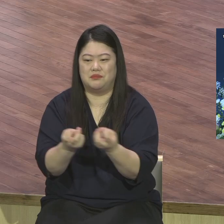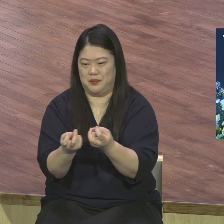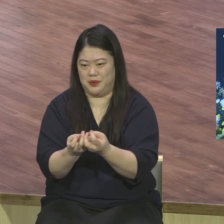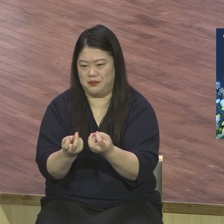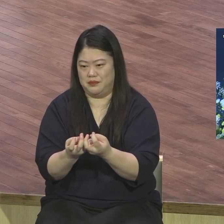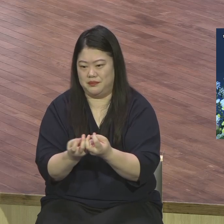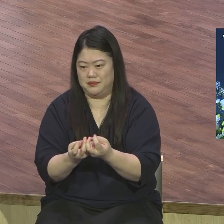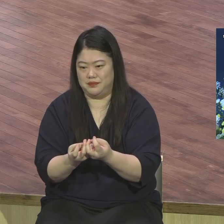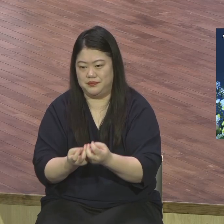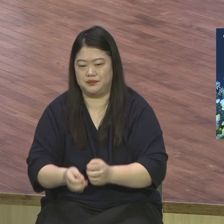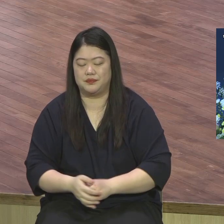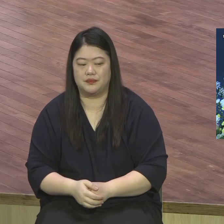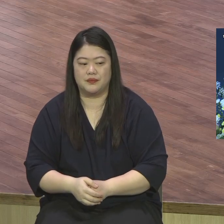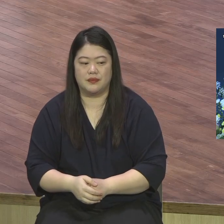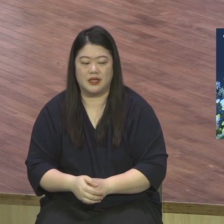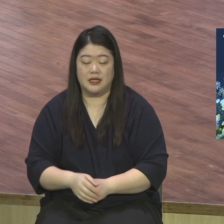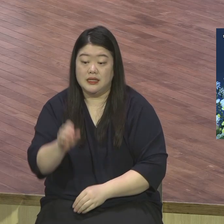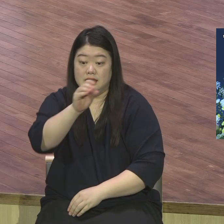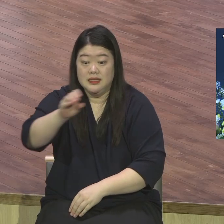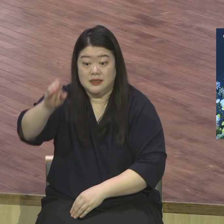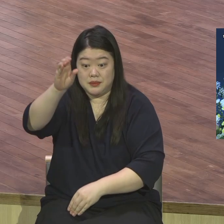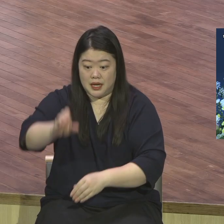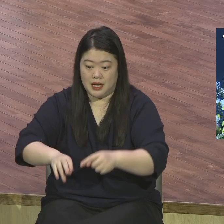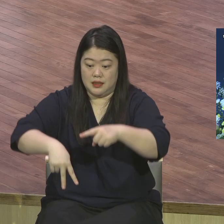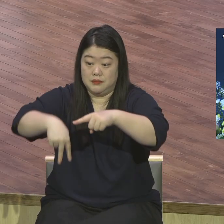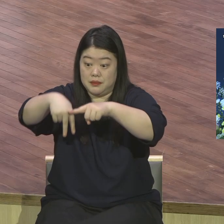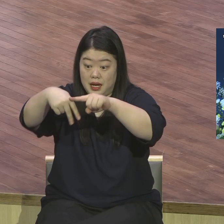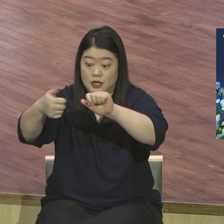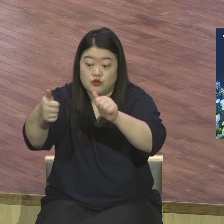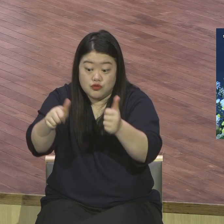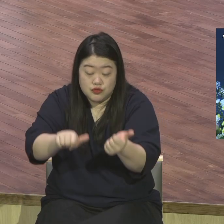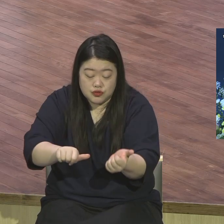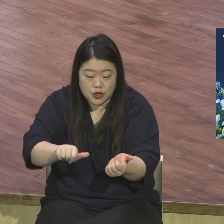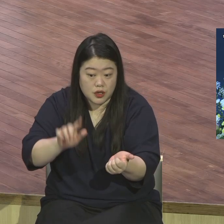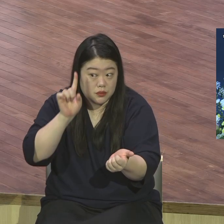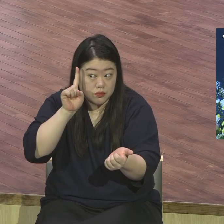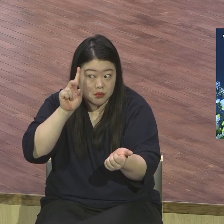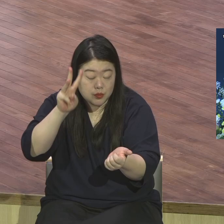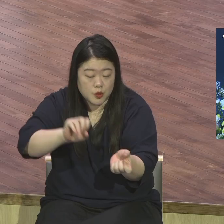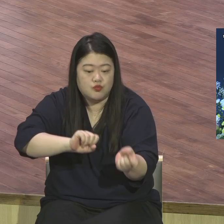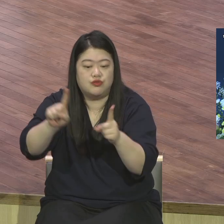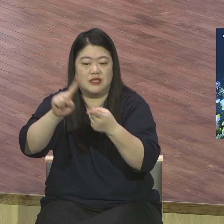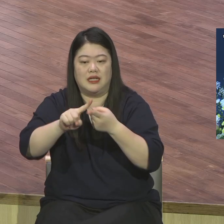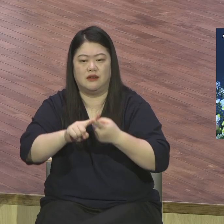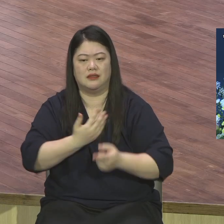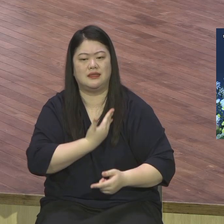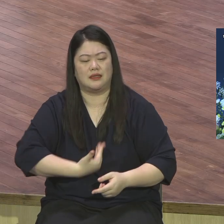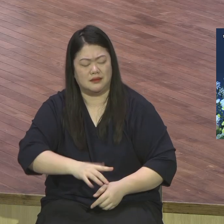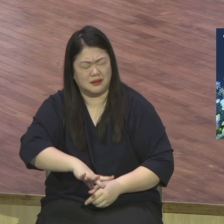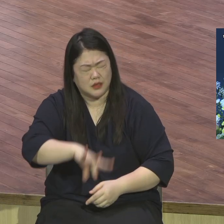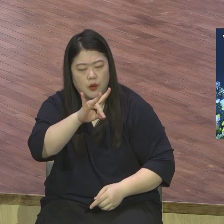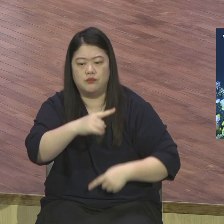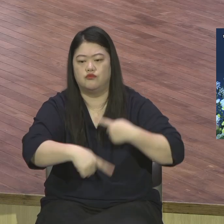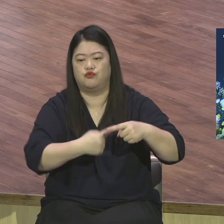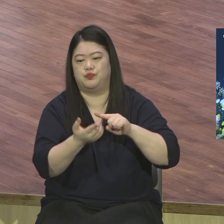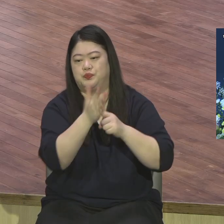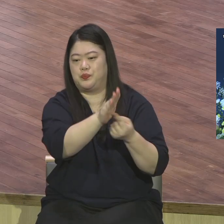십자가 대속과 부활에 대해서 오늘 본문을 통해 처음으로 언급하시면서 이 땅에 오신